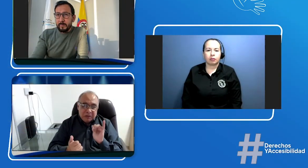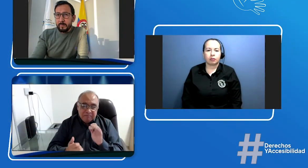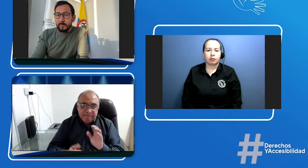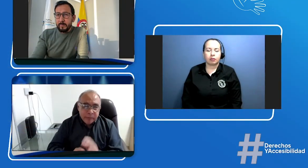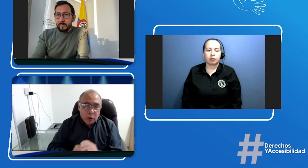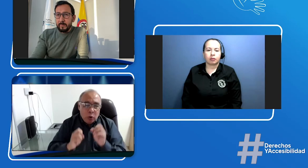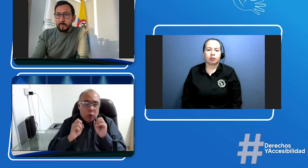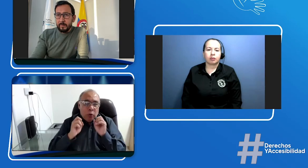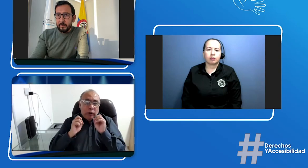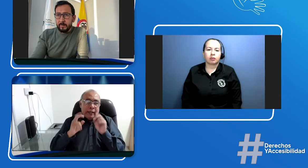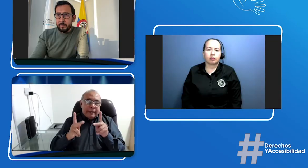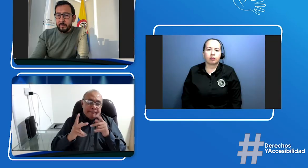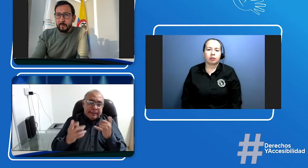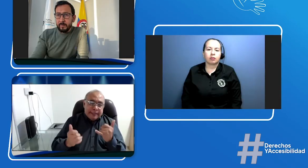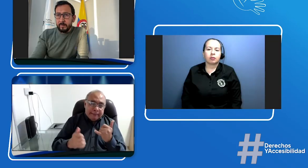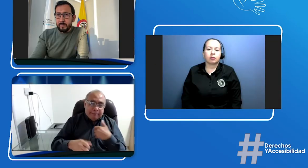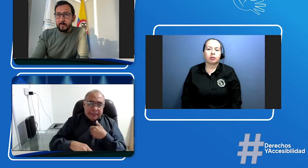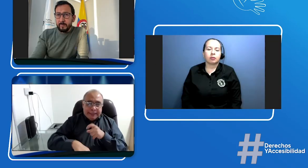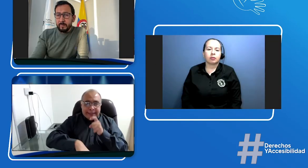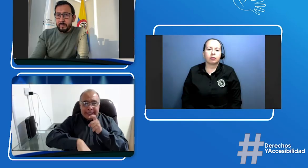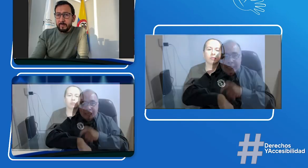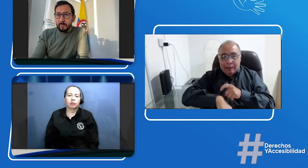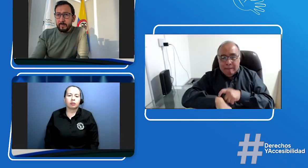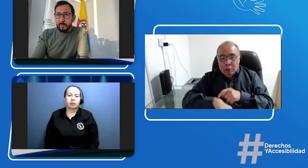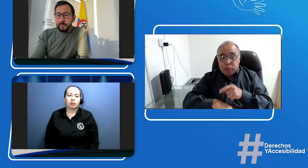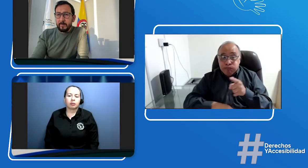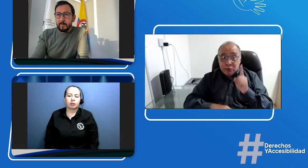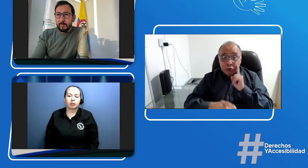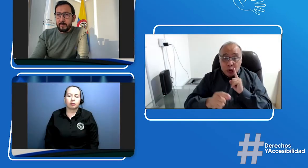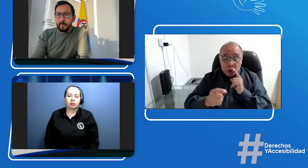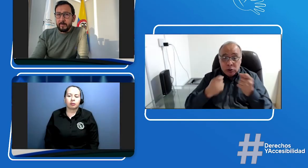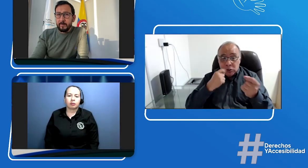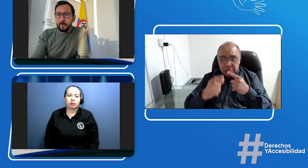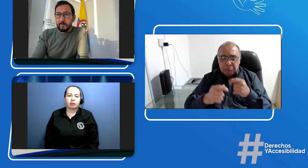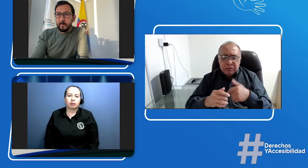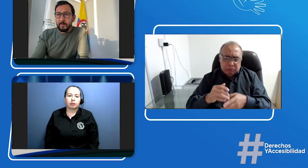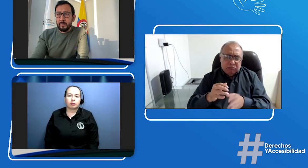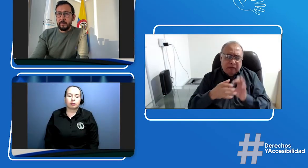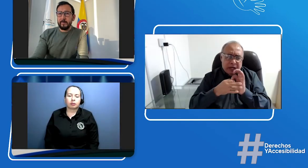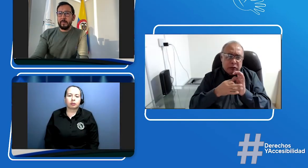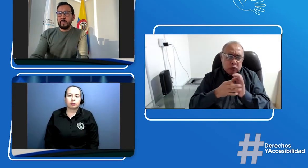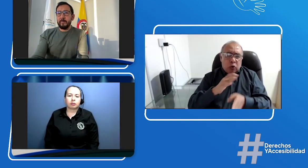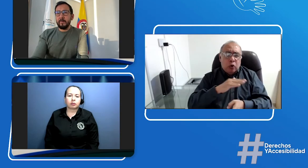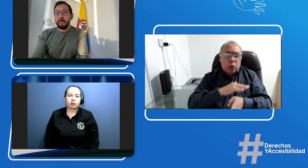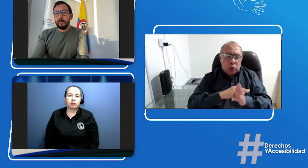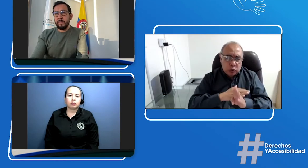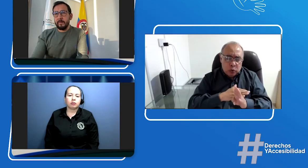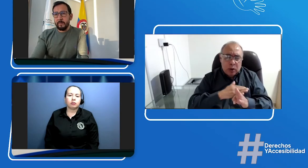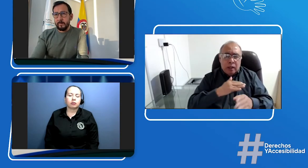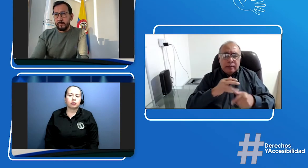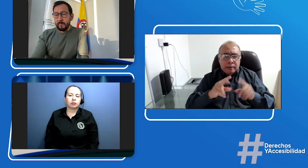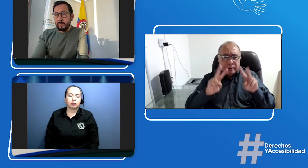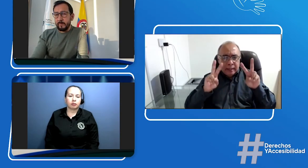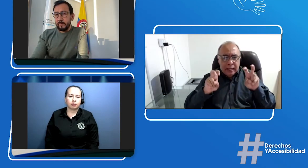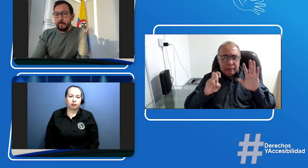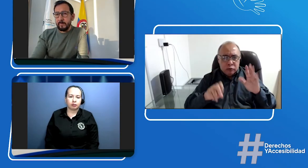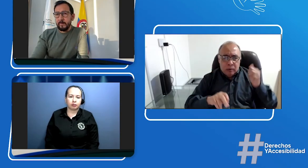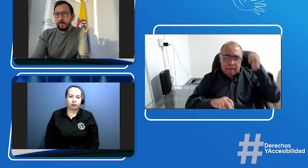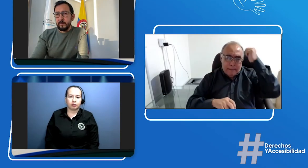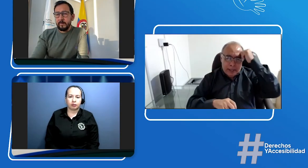perfecto ok bueno ya estamos llegando al tiempo final de esta emisión